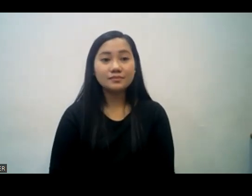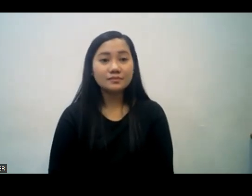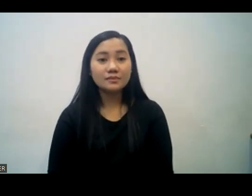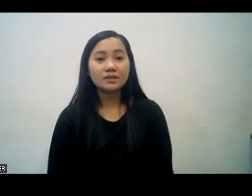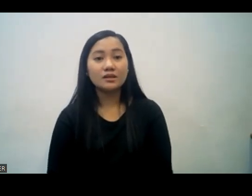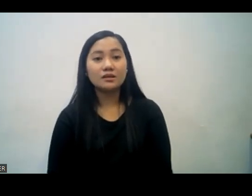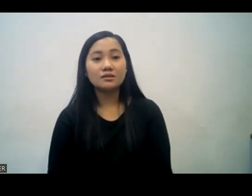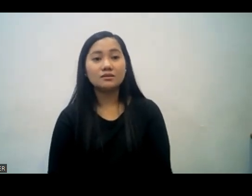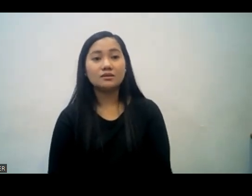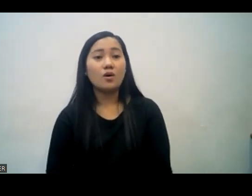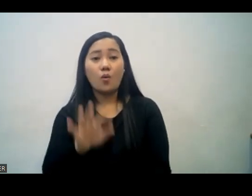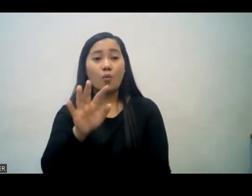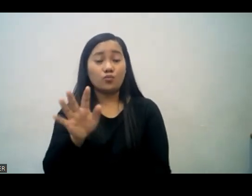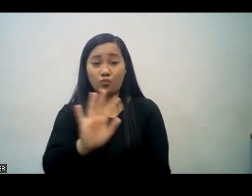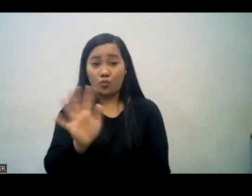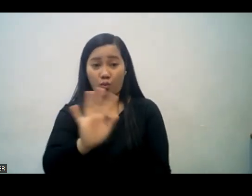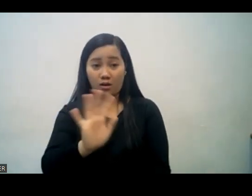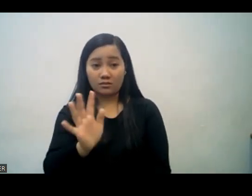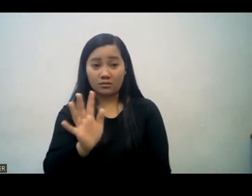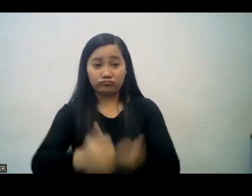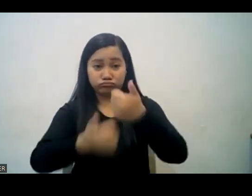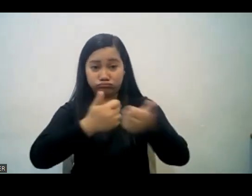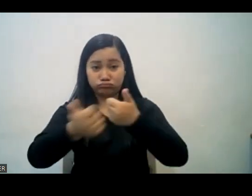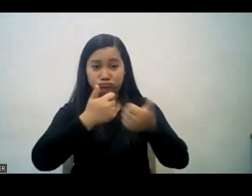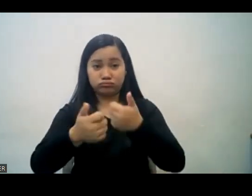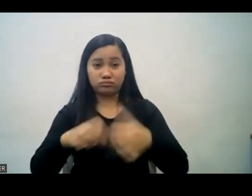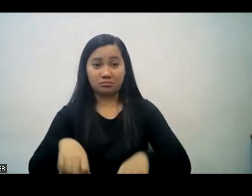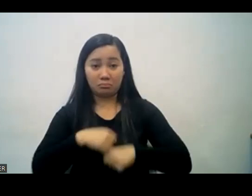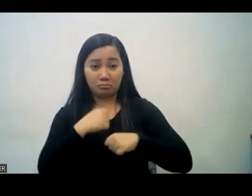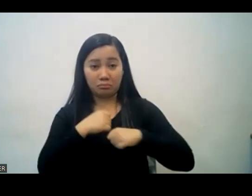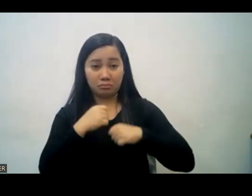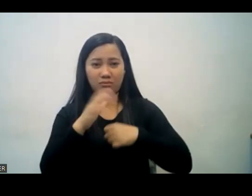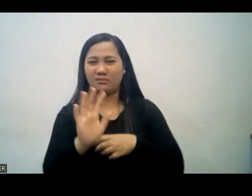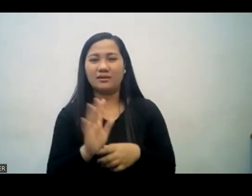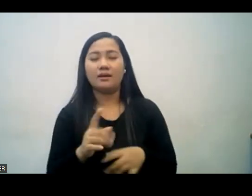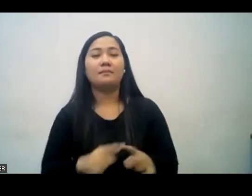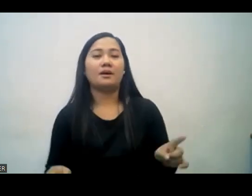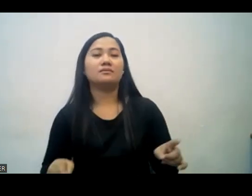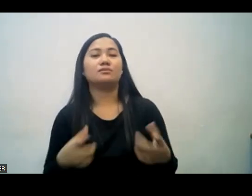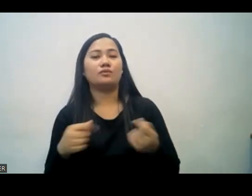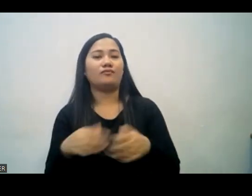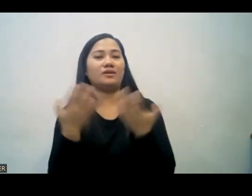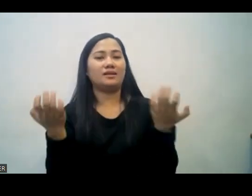Sabi dito verse 3 huwag ninyong gawin ang anumang pagpapaligsahan o pagmamataas kundi sa kababaan.